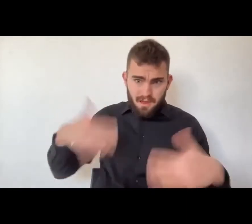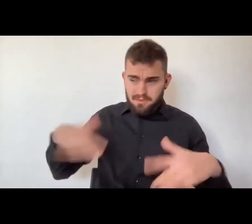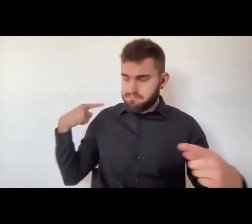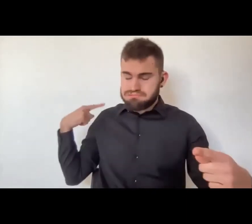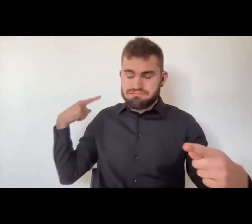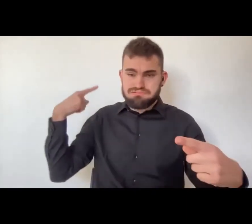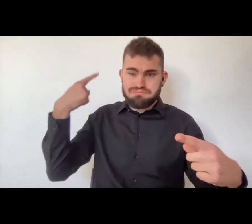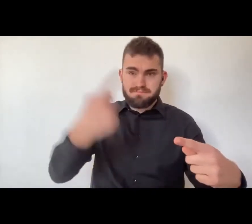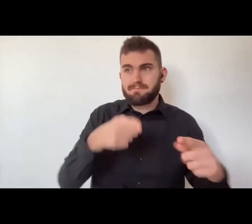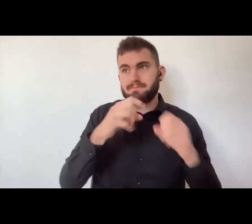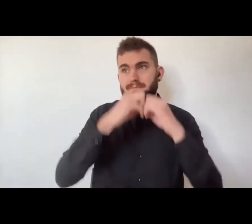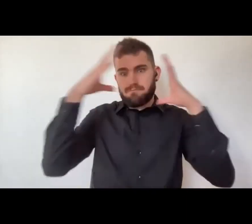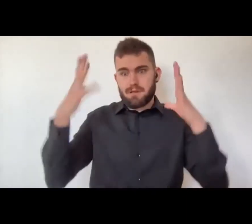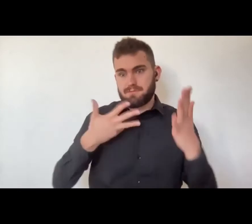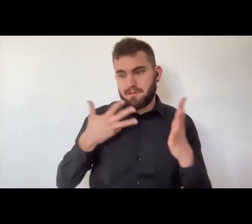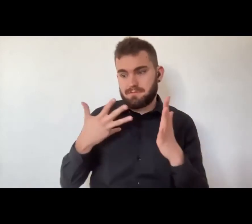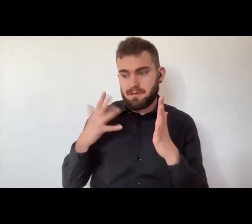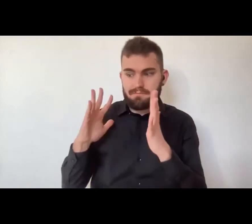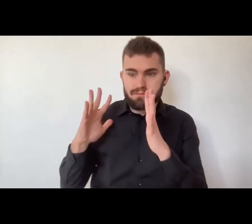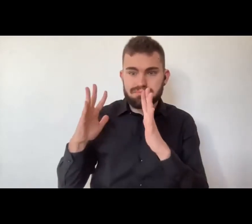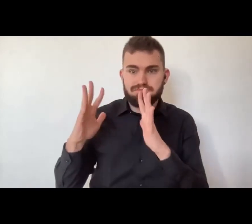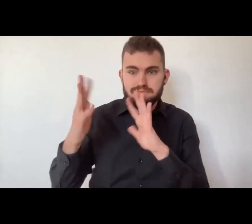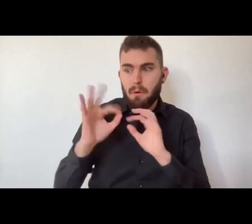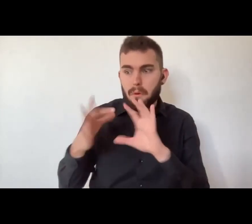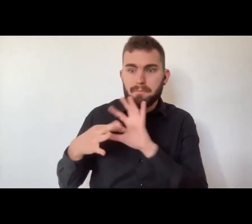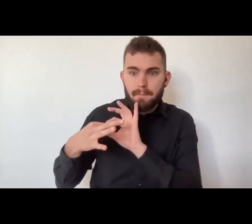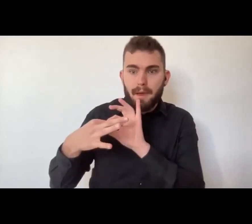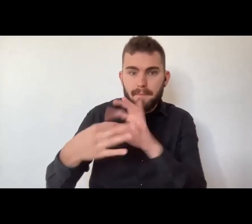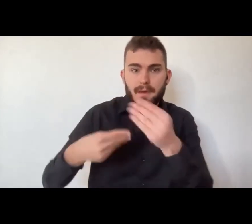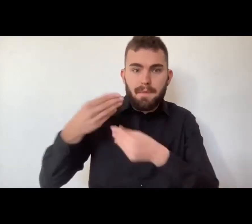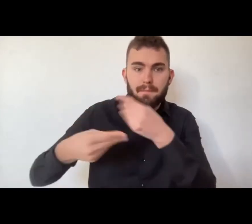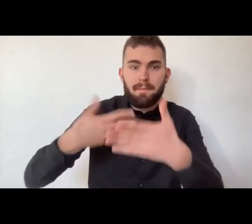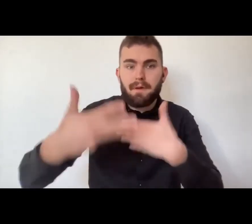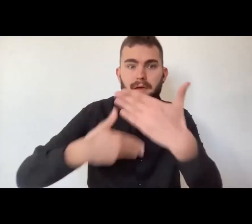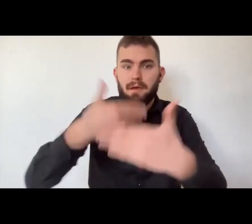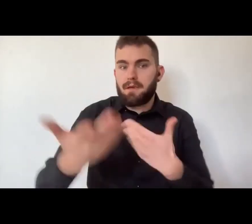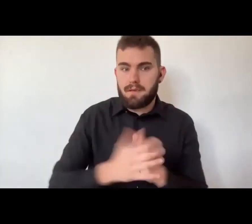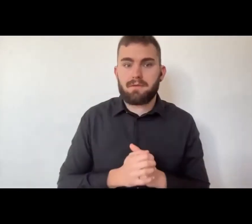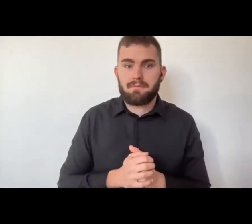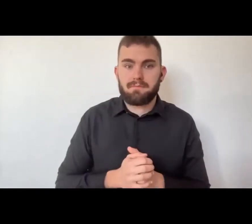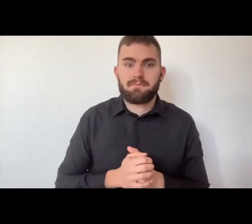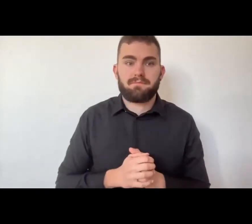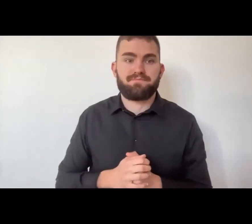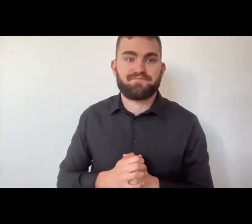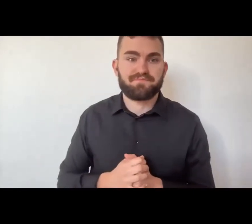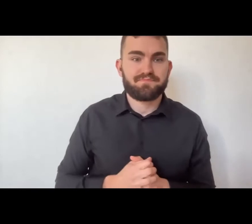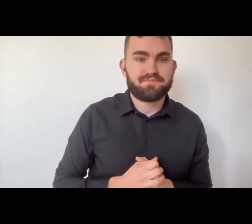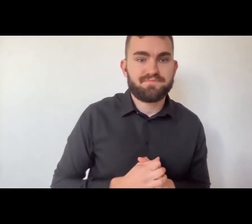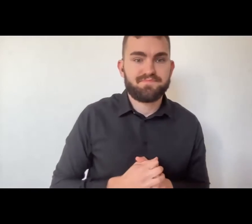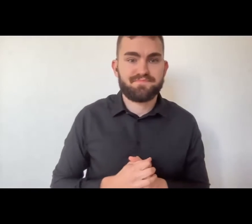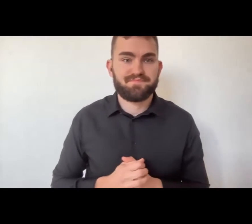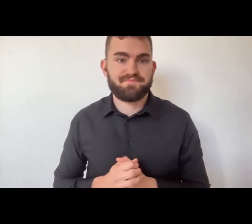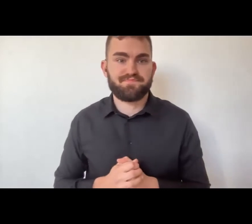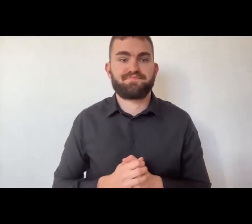Quindi esisteva già nell'antica Roma l'arte dei sorti. Poi ci sono state le evoluzioni della storia,